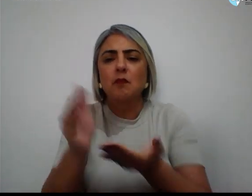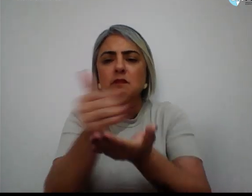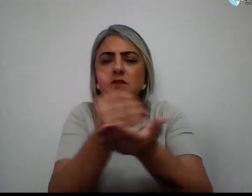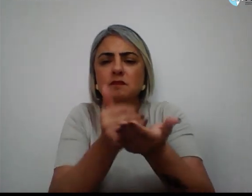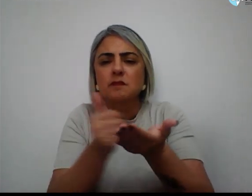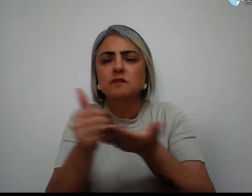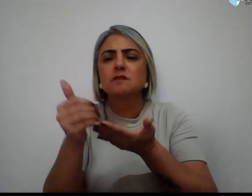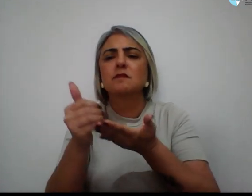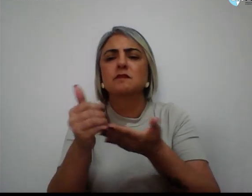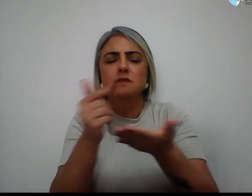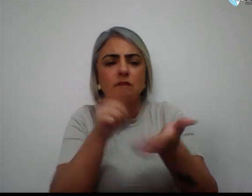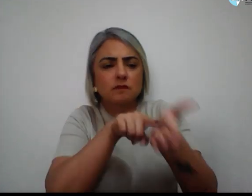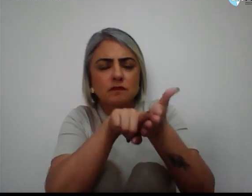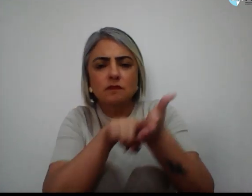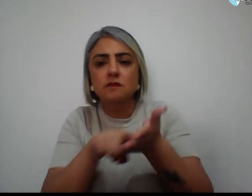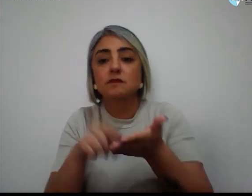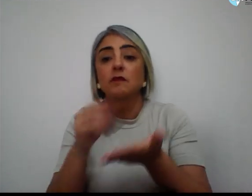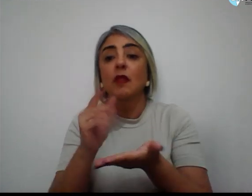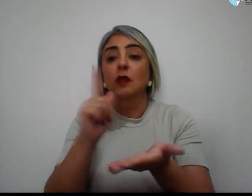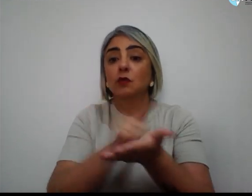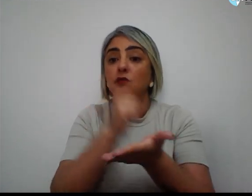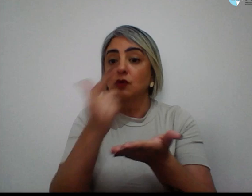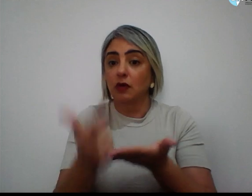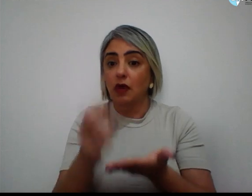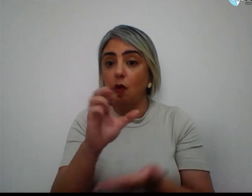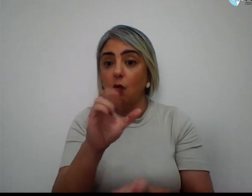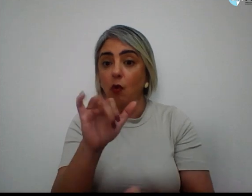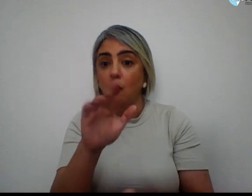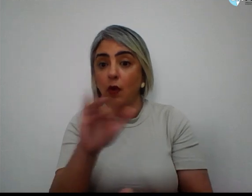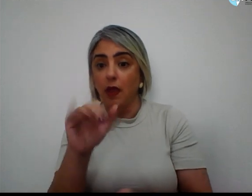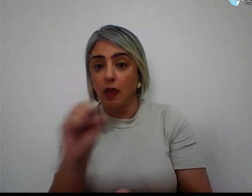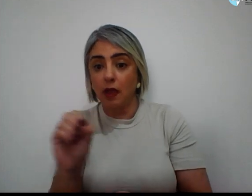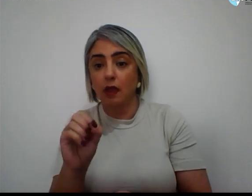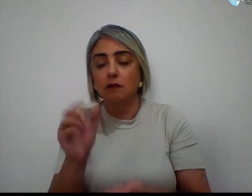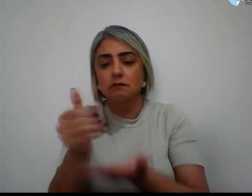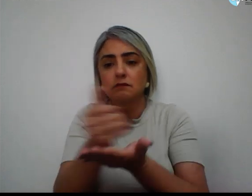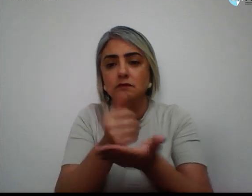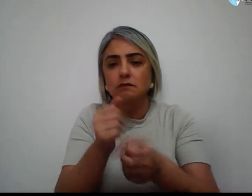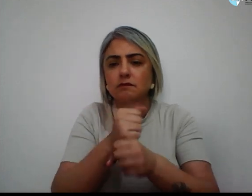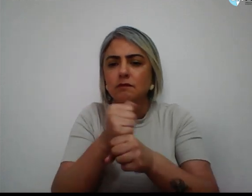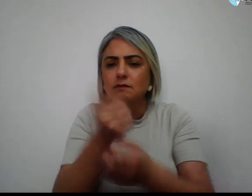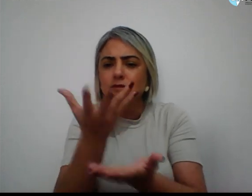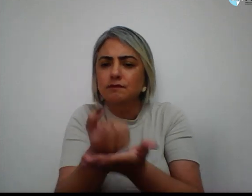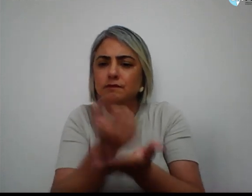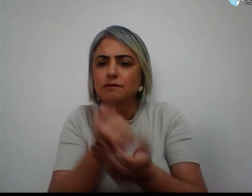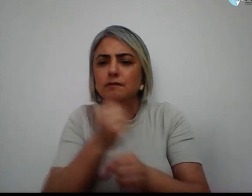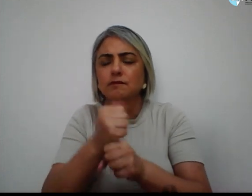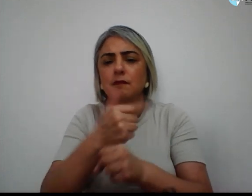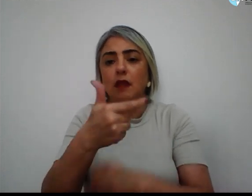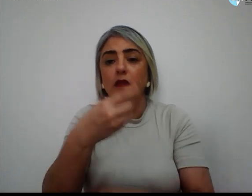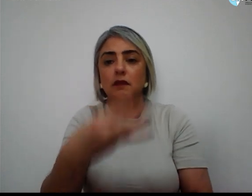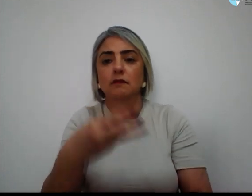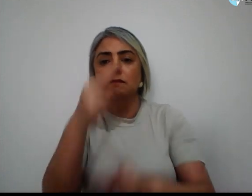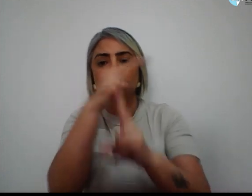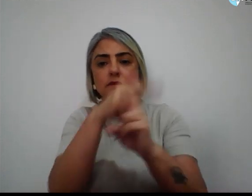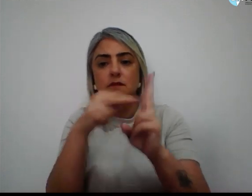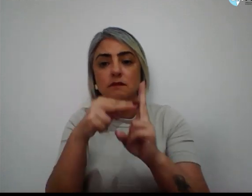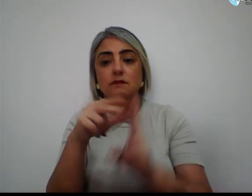Brasiliense indica que, segundo dados de 2023, a UNB conta com cerca de